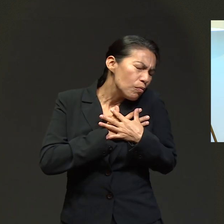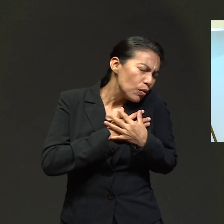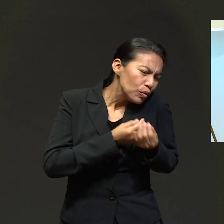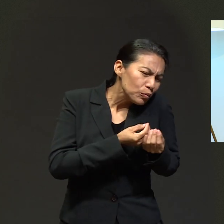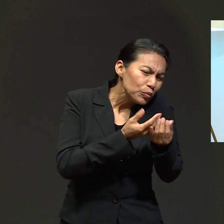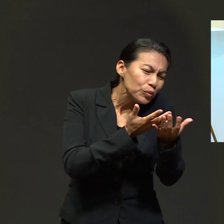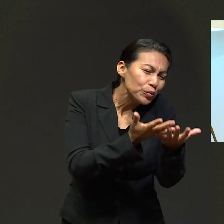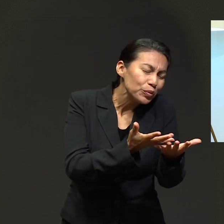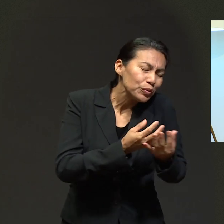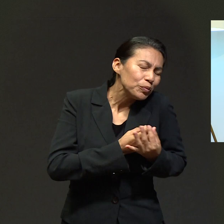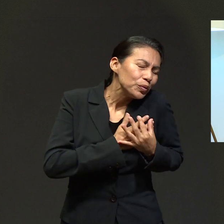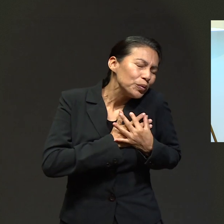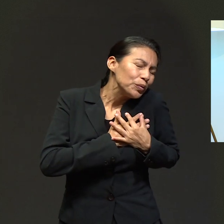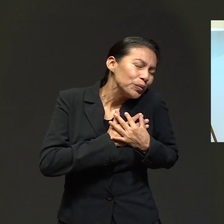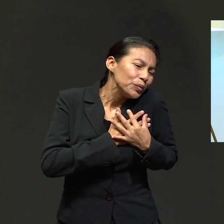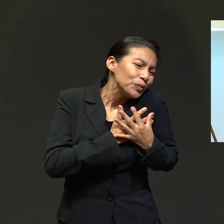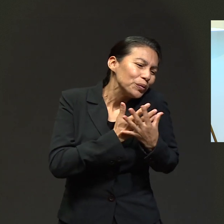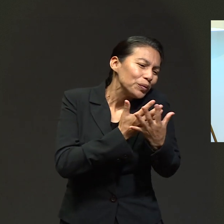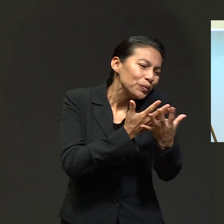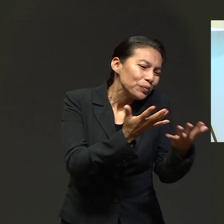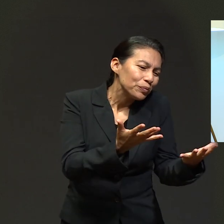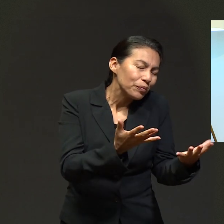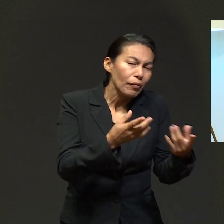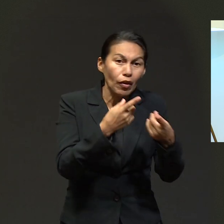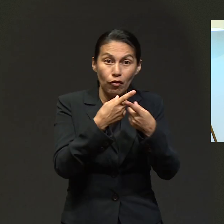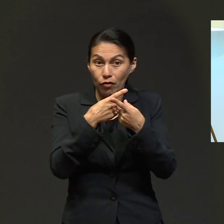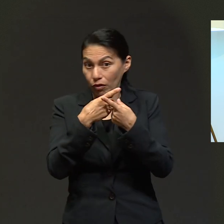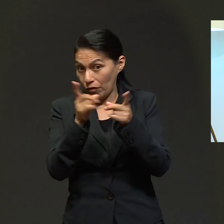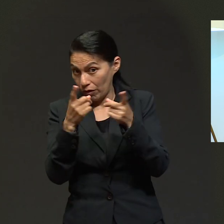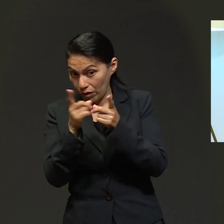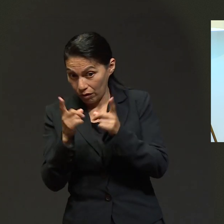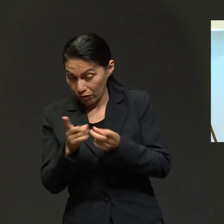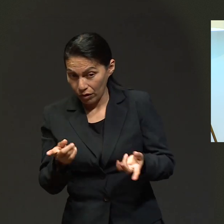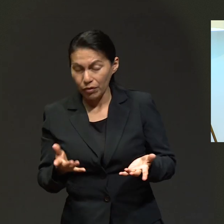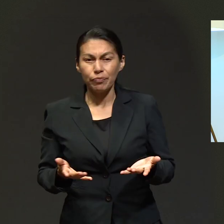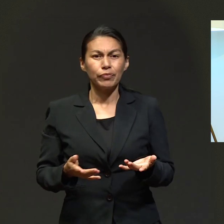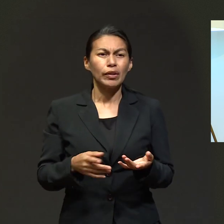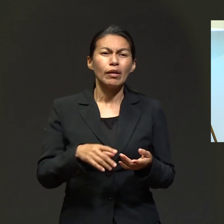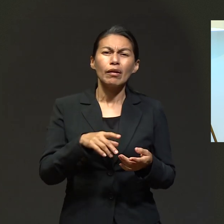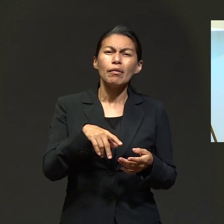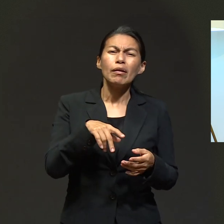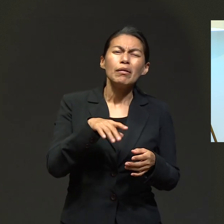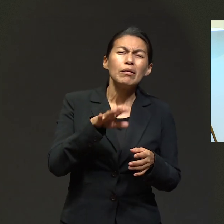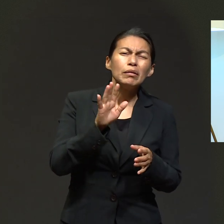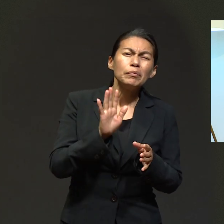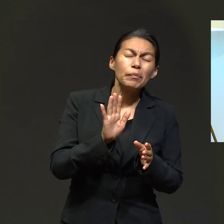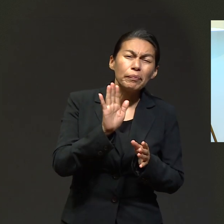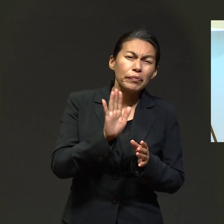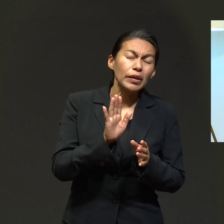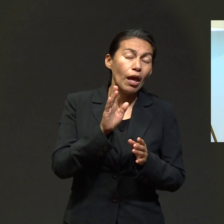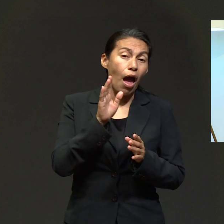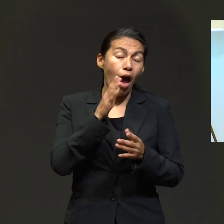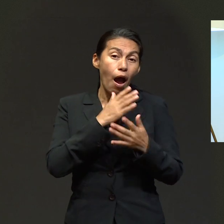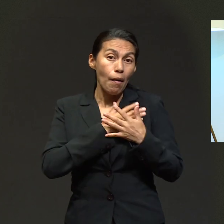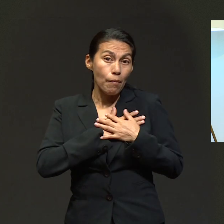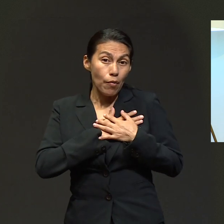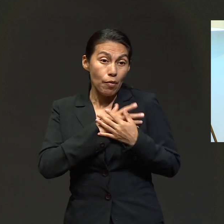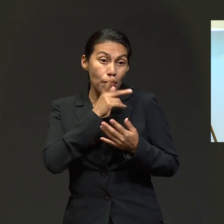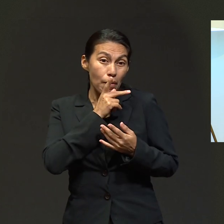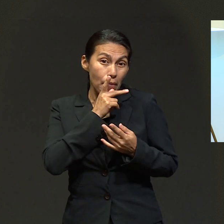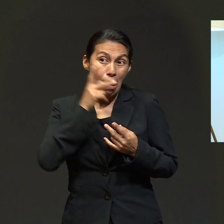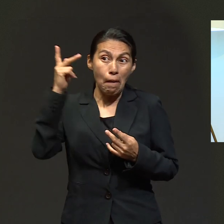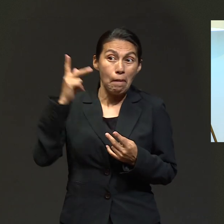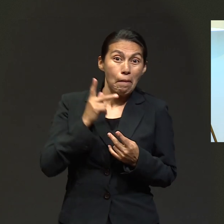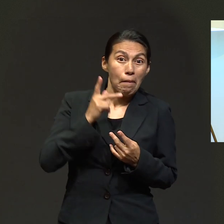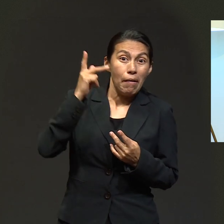diferentes maneras. Pero el amor de una madre refleja pálidamente el inmenso e infinito